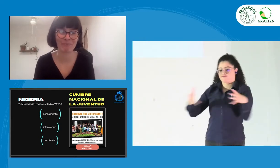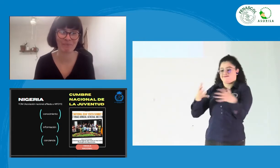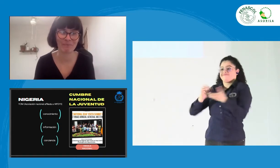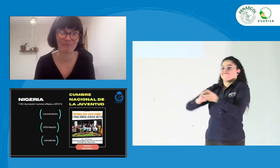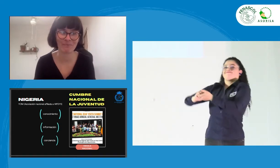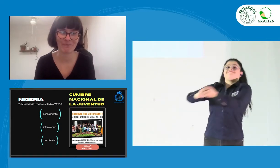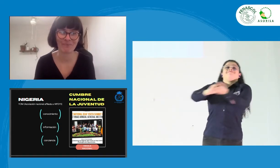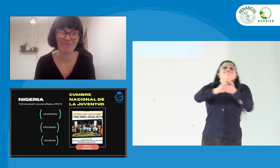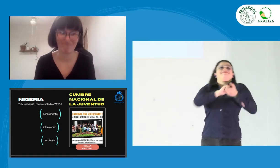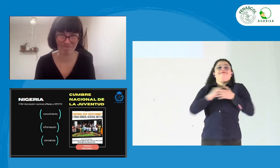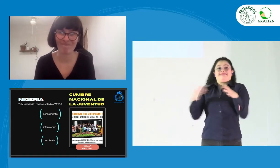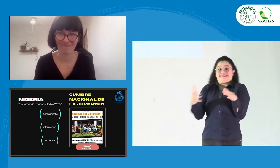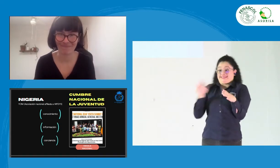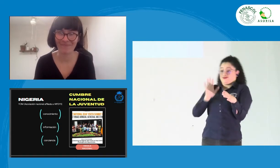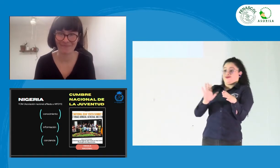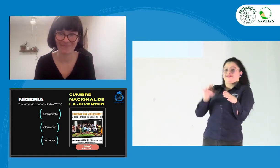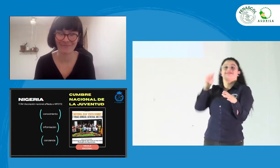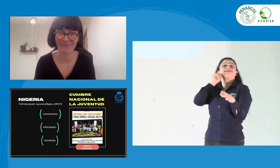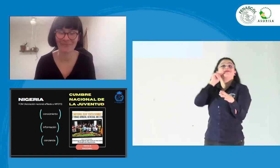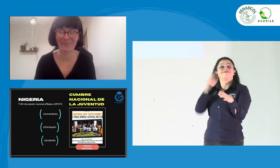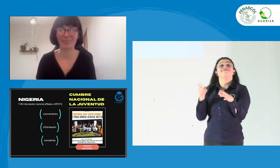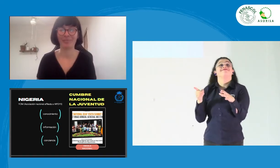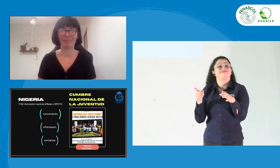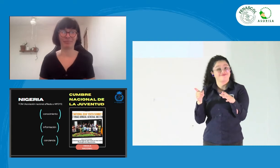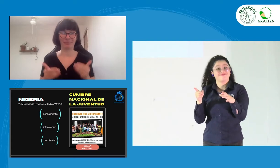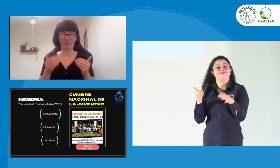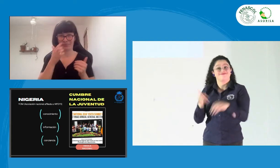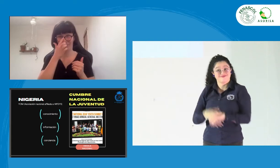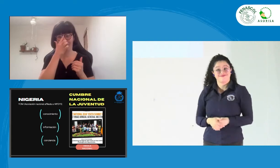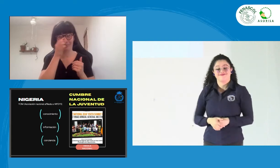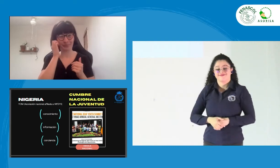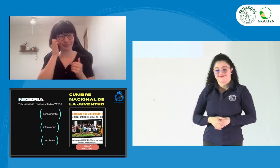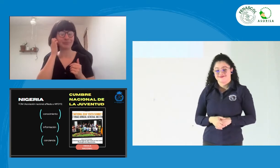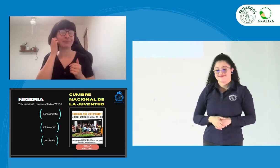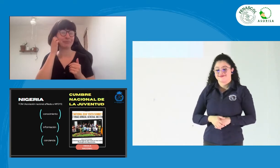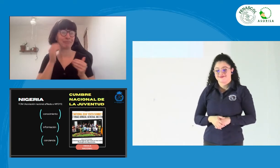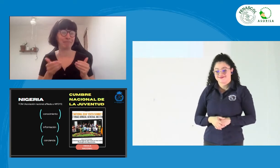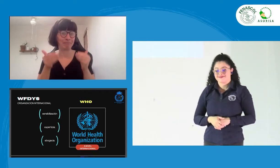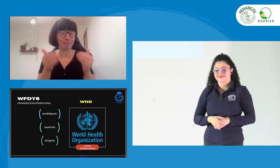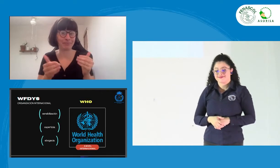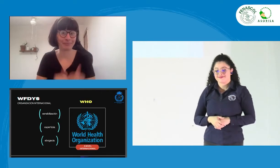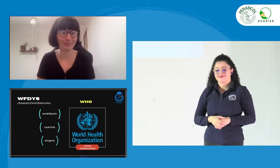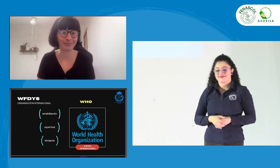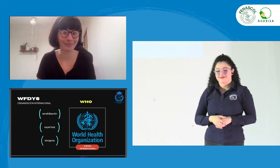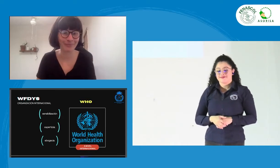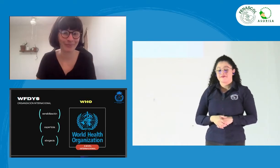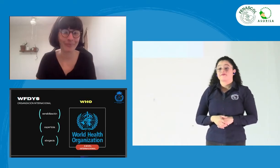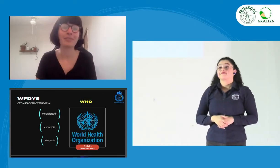Asociación de Sordos de Nigeria de manera nacional. Siguiente.